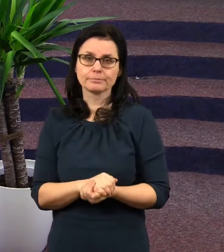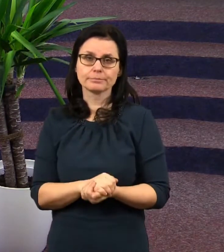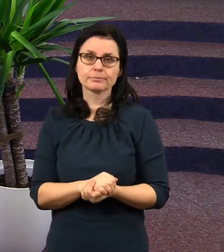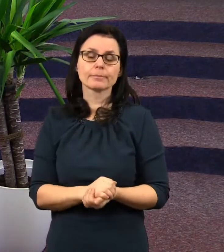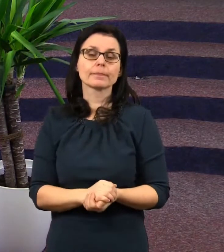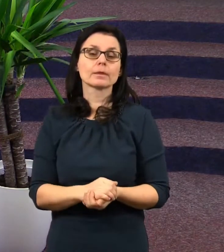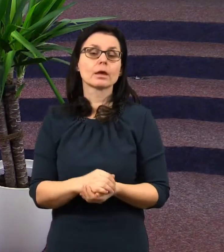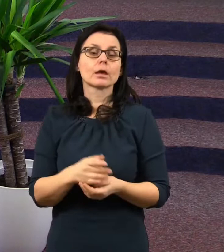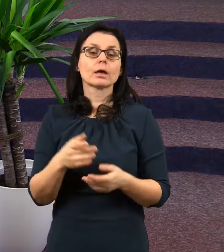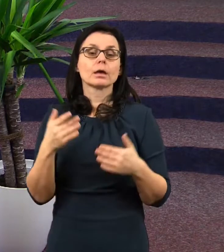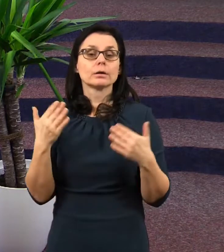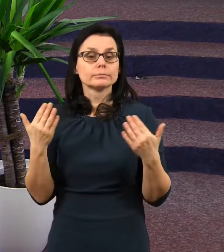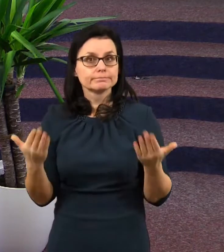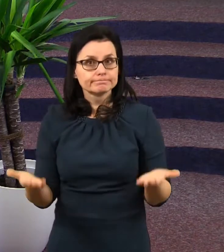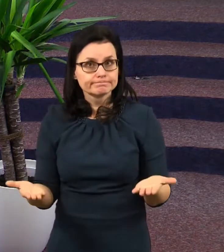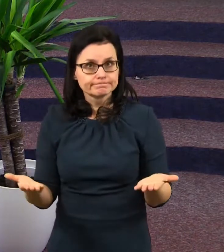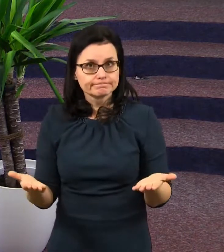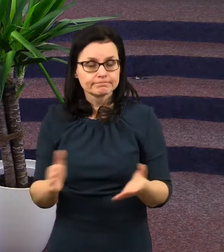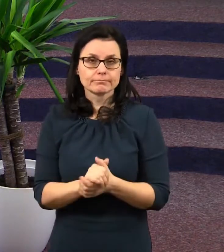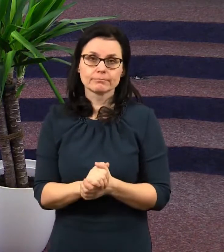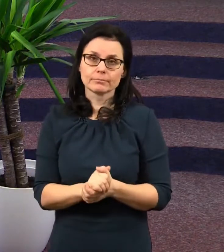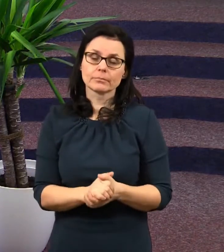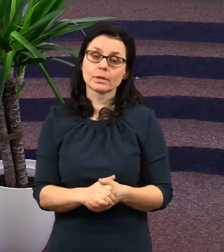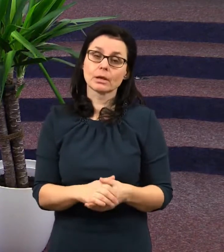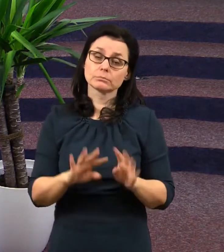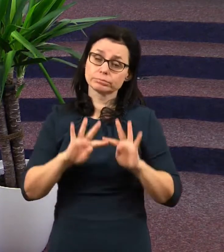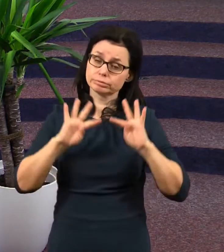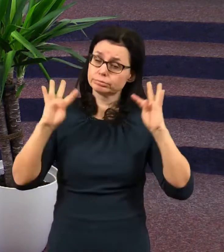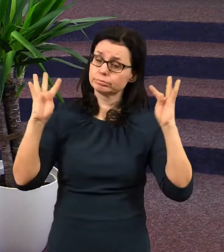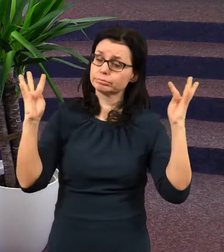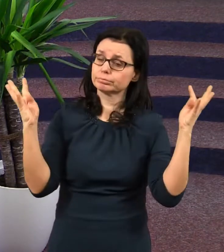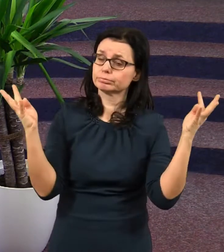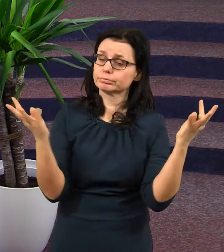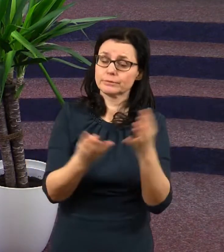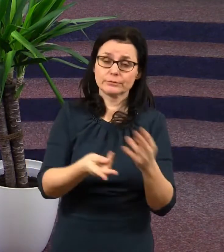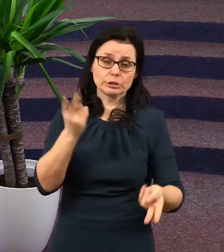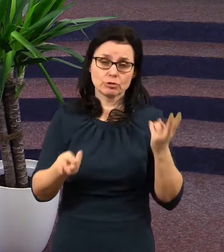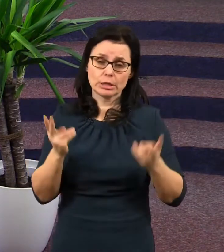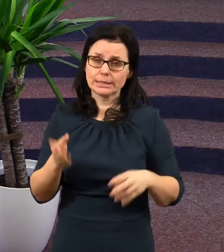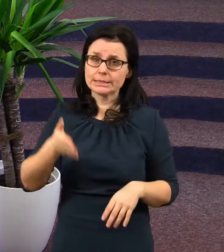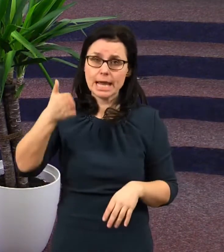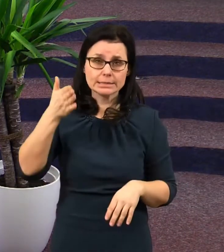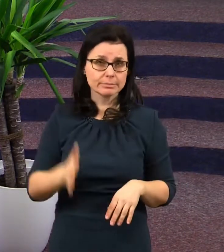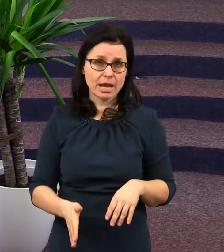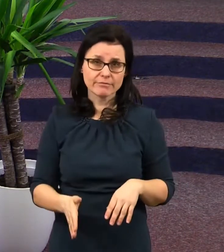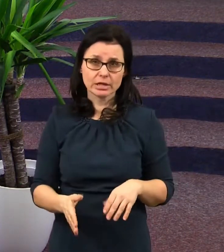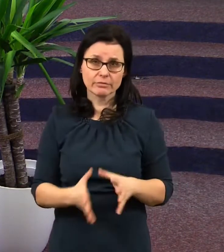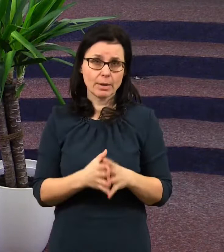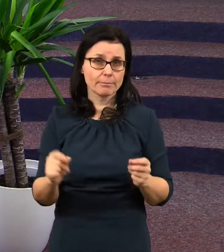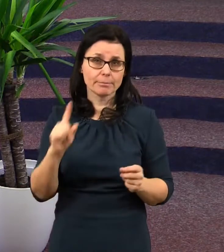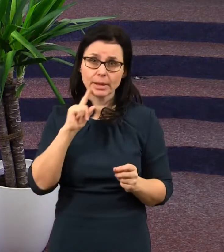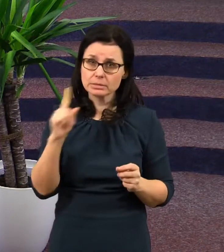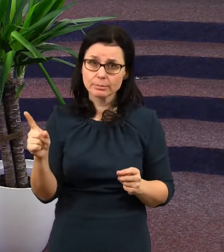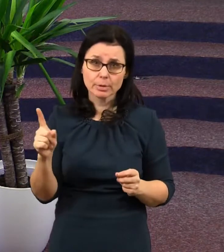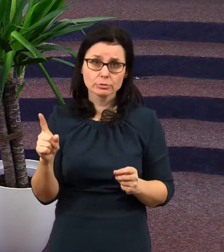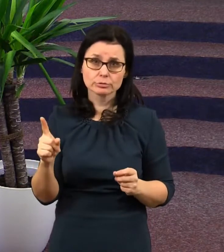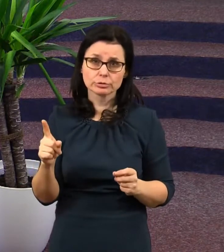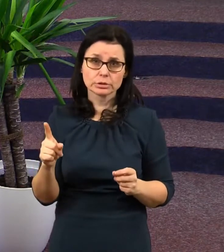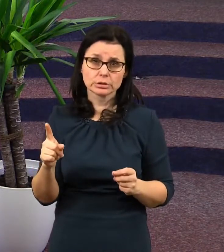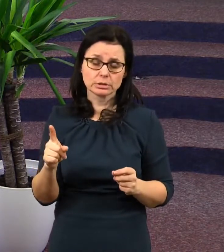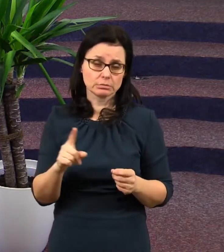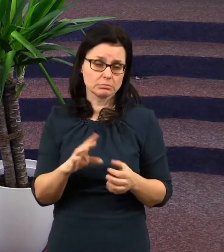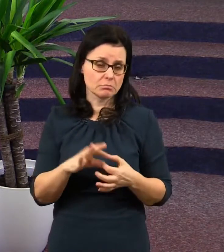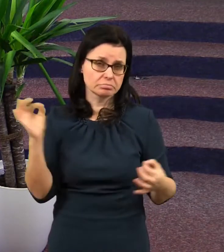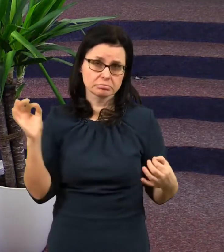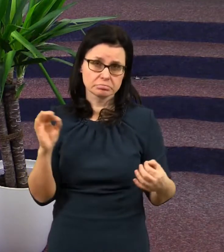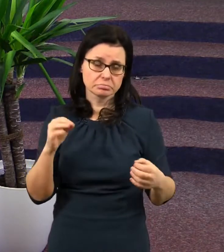Přesto všechno bezbožních bude takové množství a v řadách bezbožních